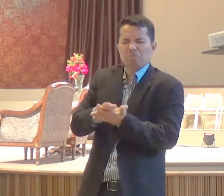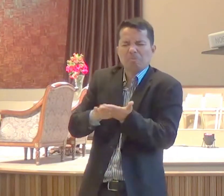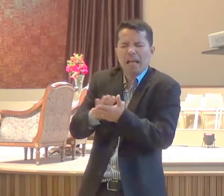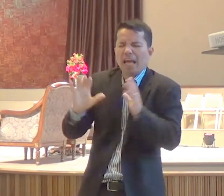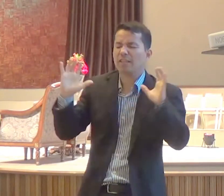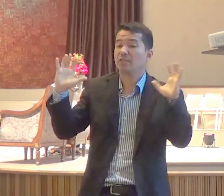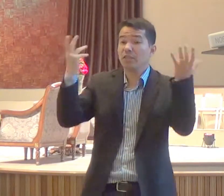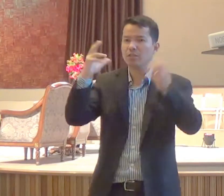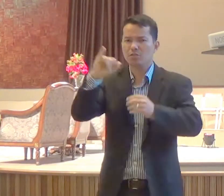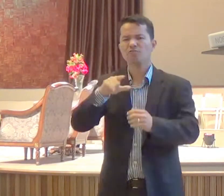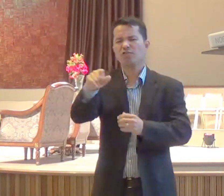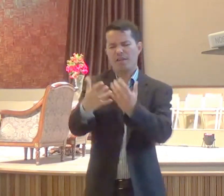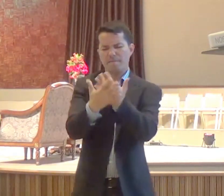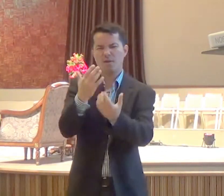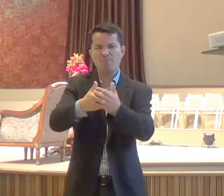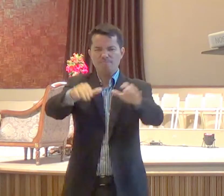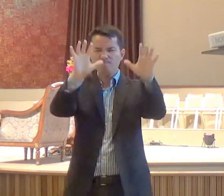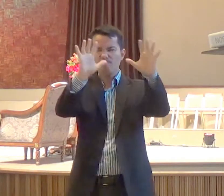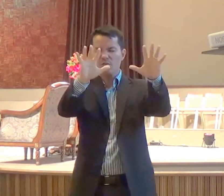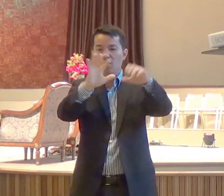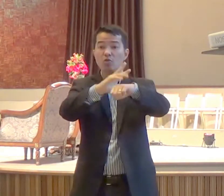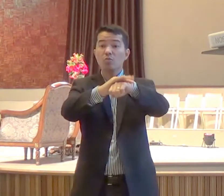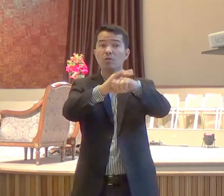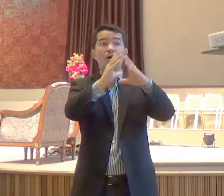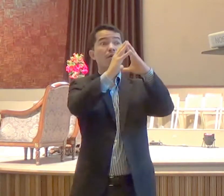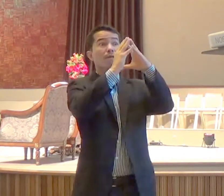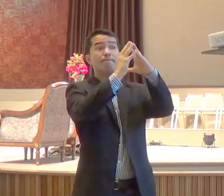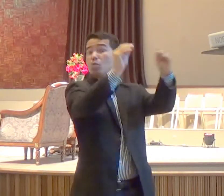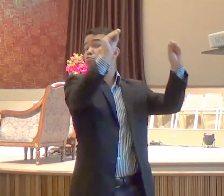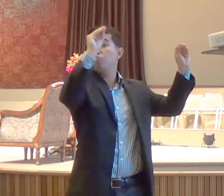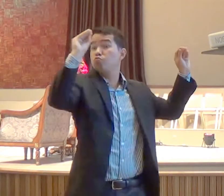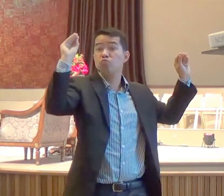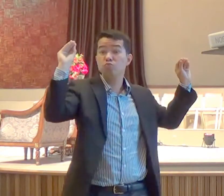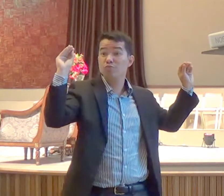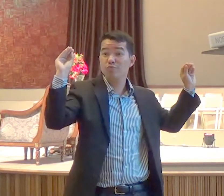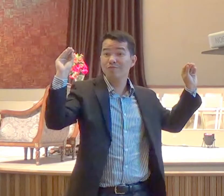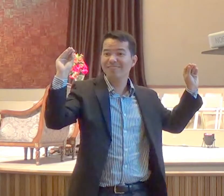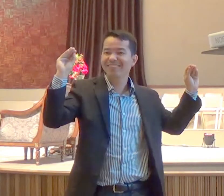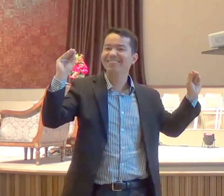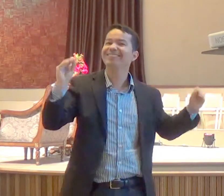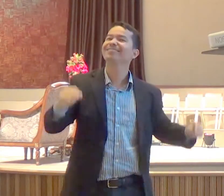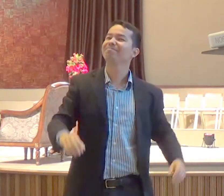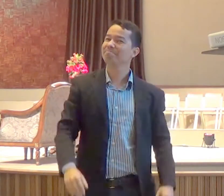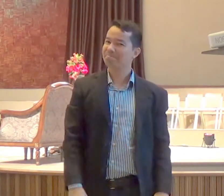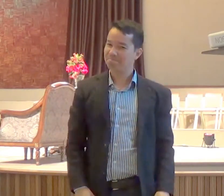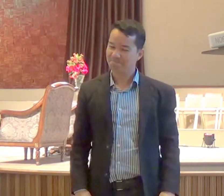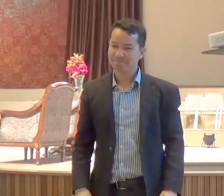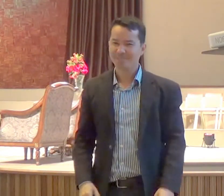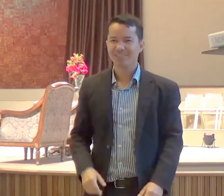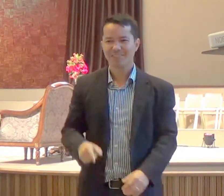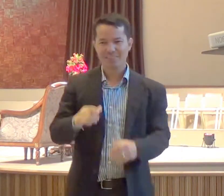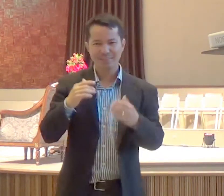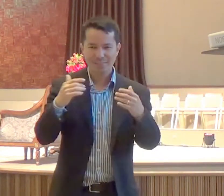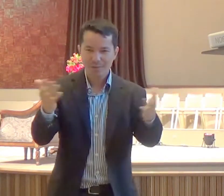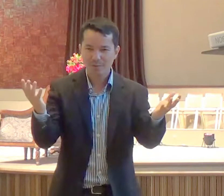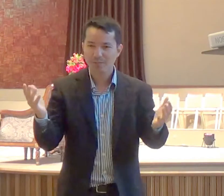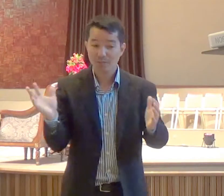impuserem as mãos sobre os enfermos, eles ficarão curados, de fato, o Senhor Jesus,